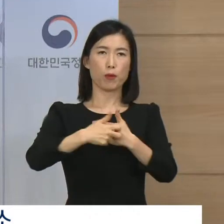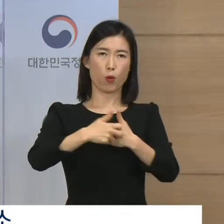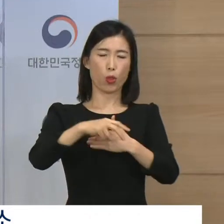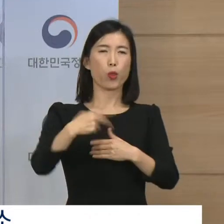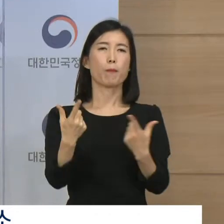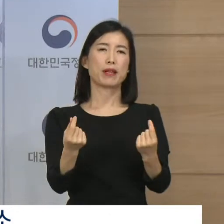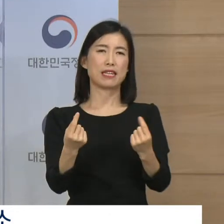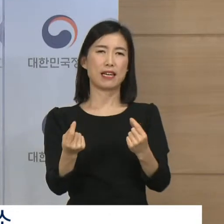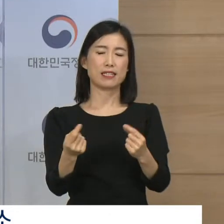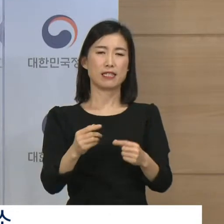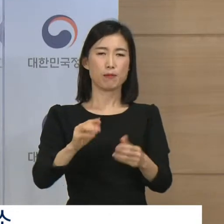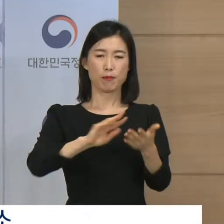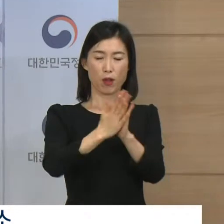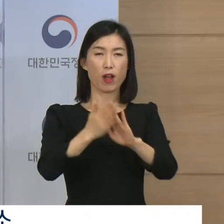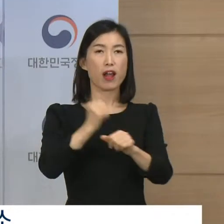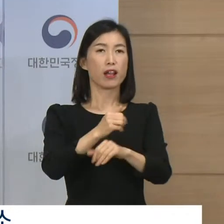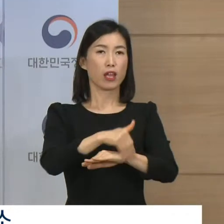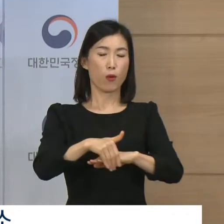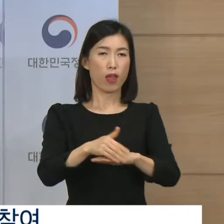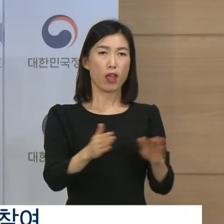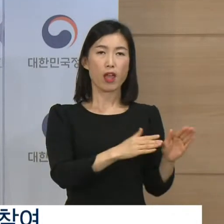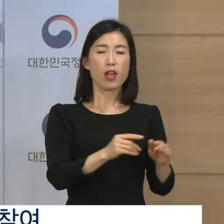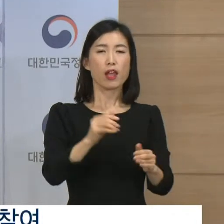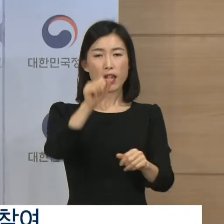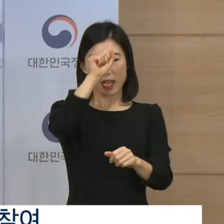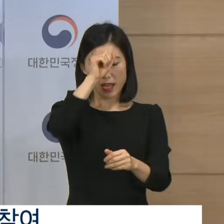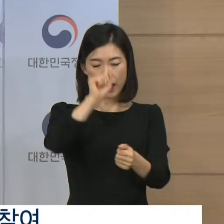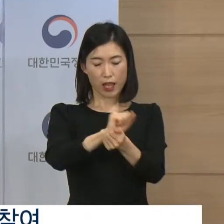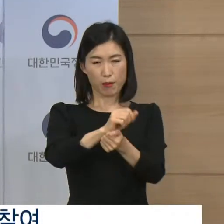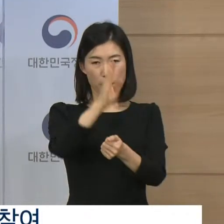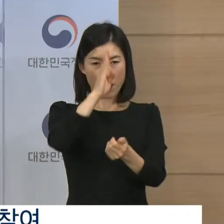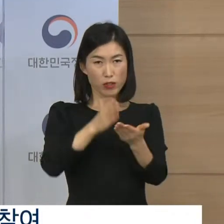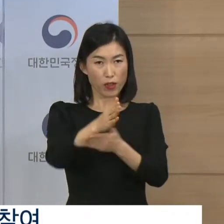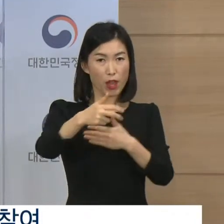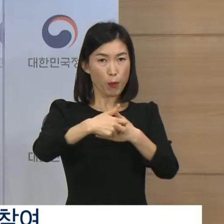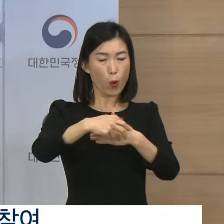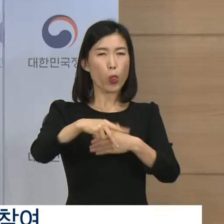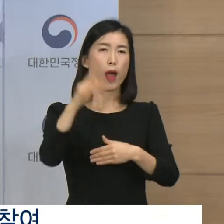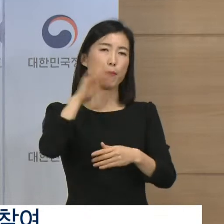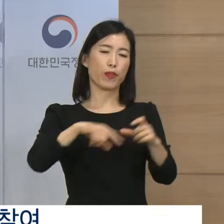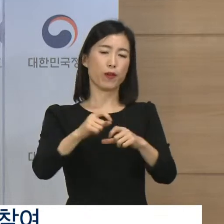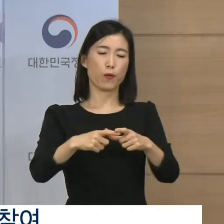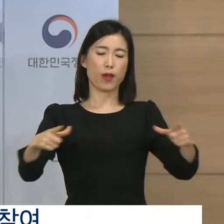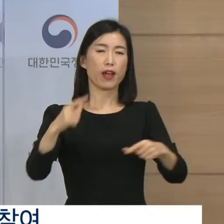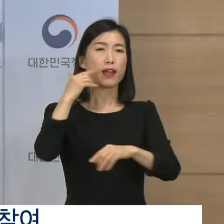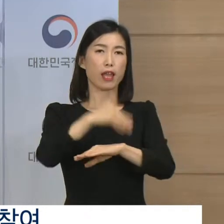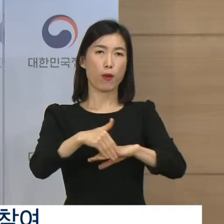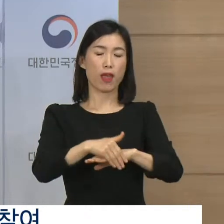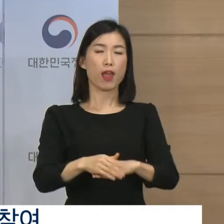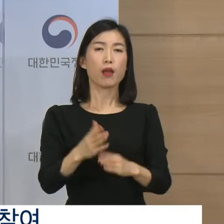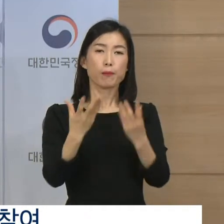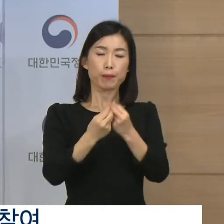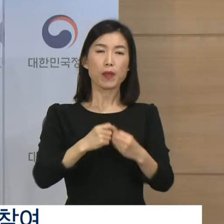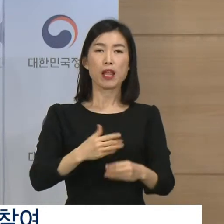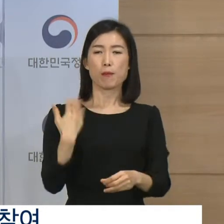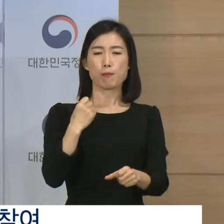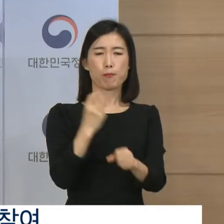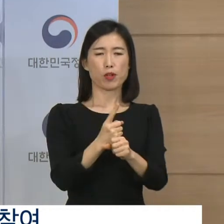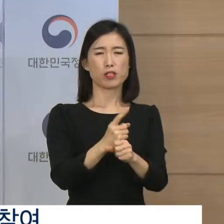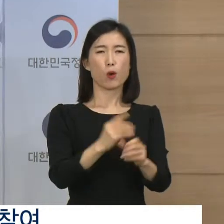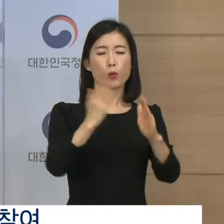감염병 전담병원 병상도 충실히 확충해 나갈 계획입니다. 우선 이미 지정하여 운영 중인